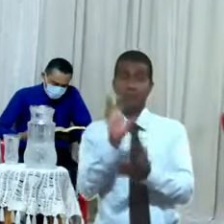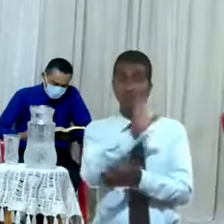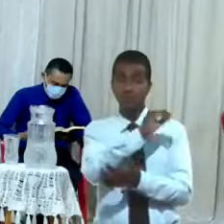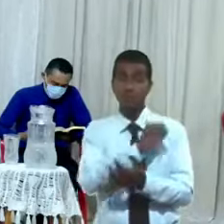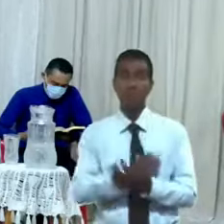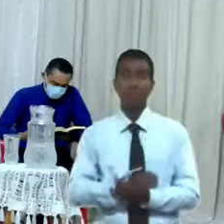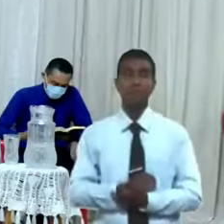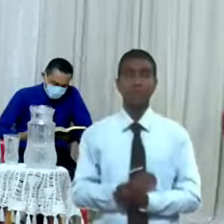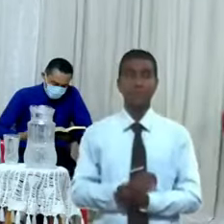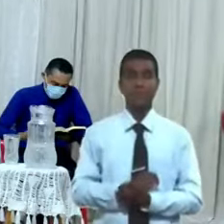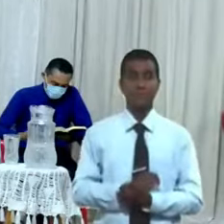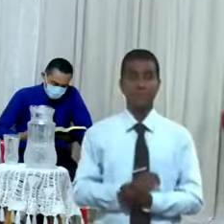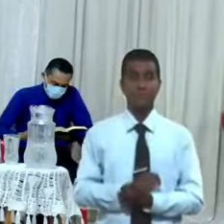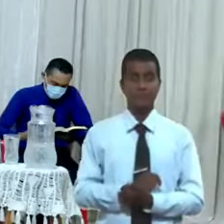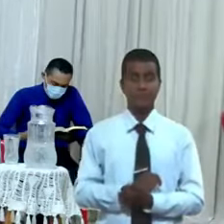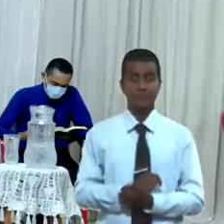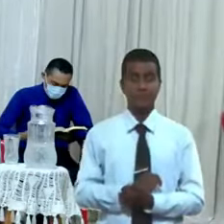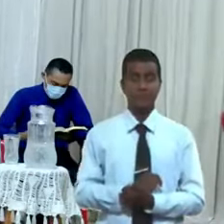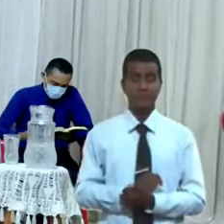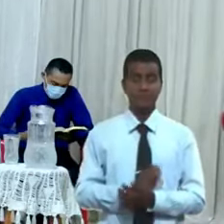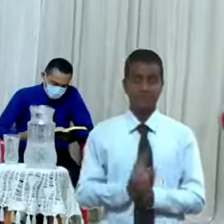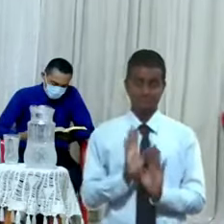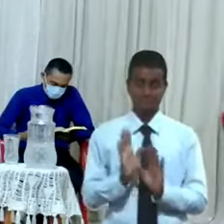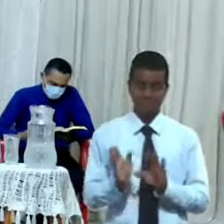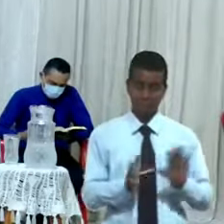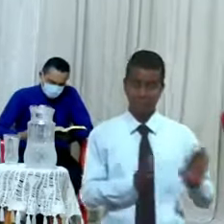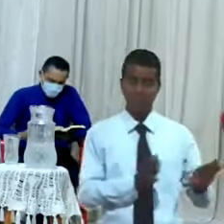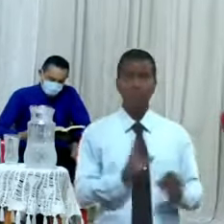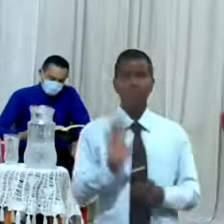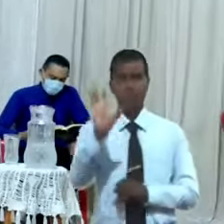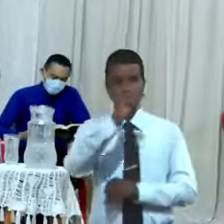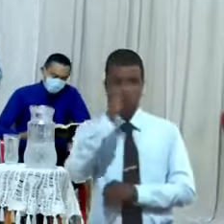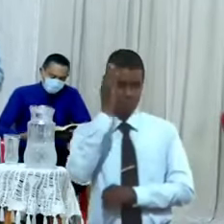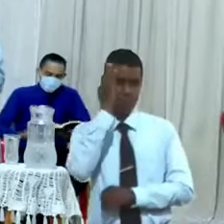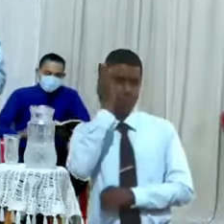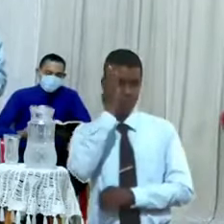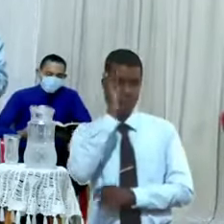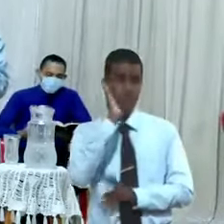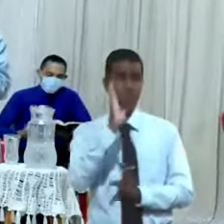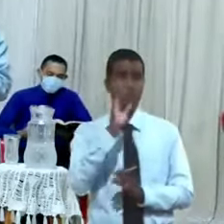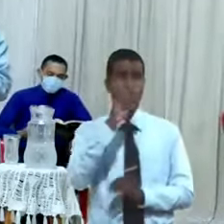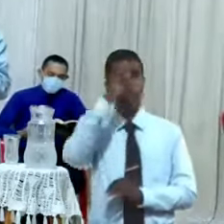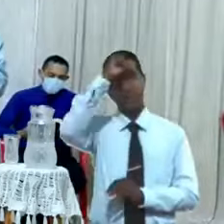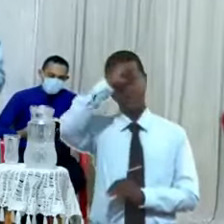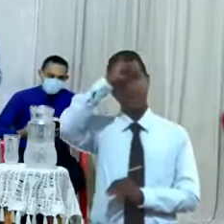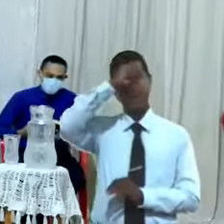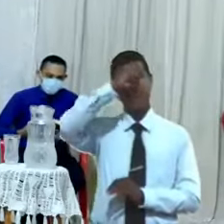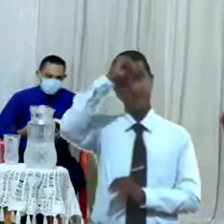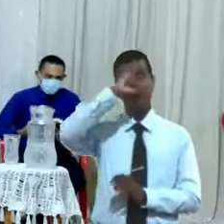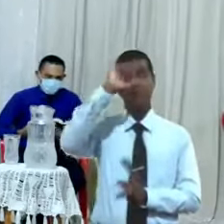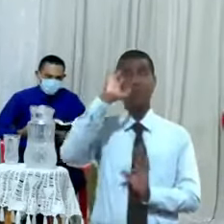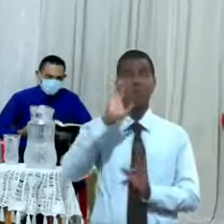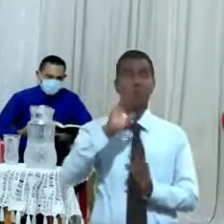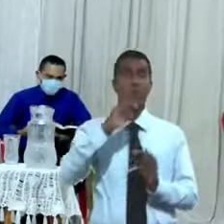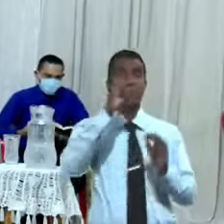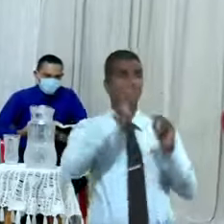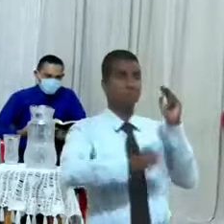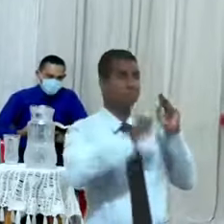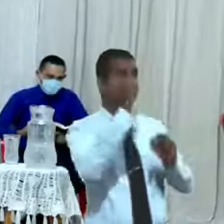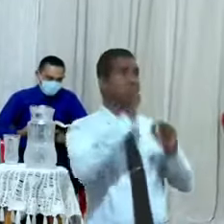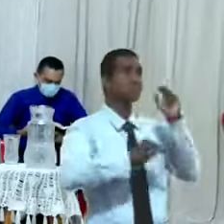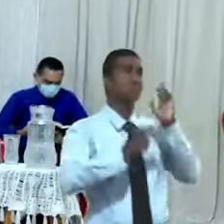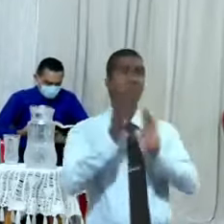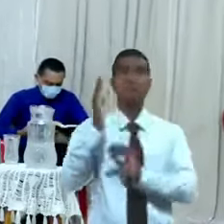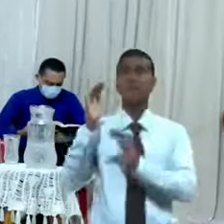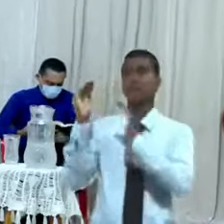terminado algunas construcciones, la casa del rey, el palacio, y había